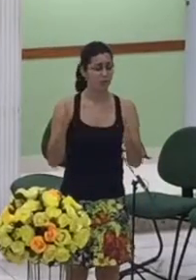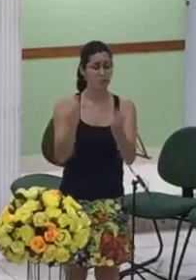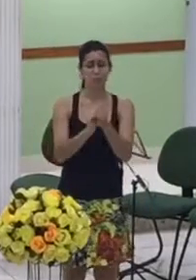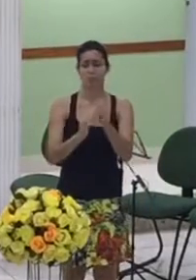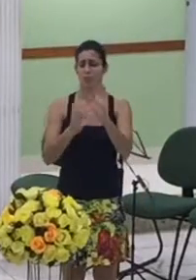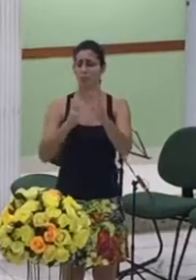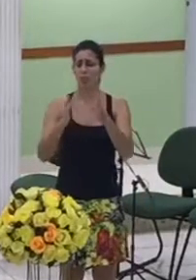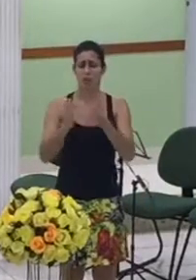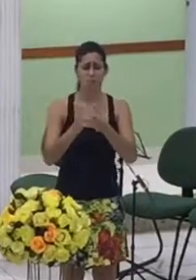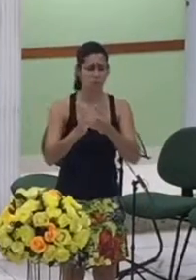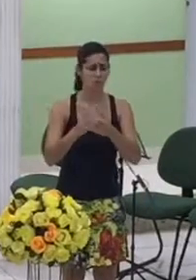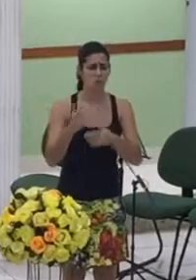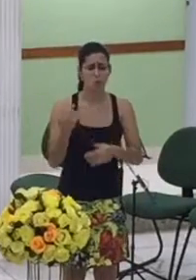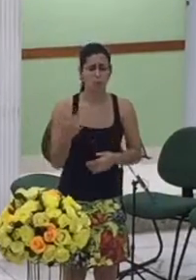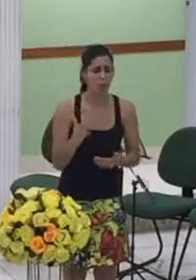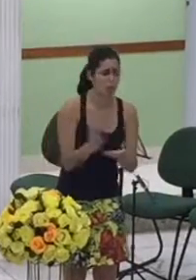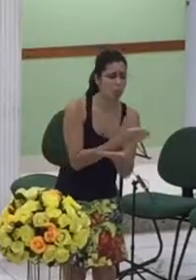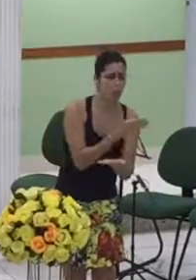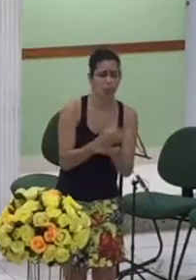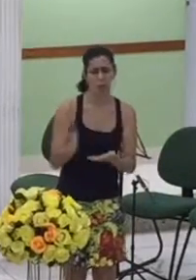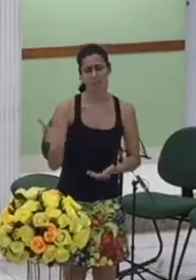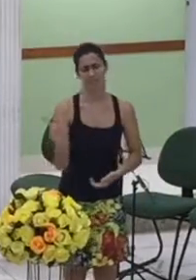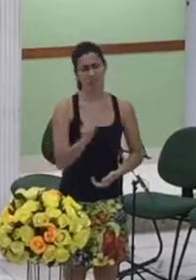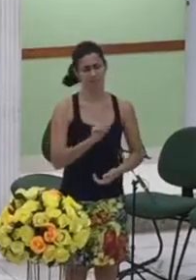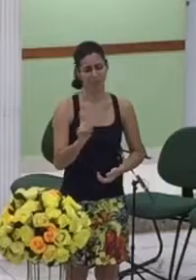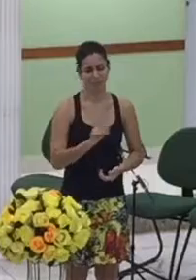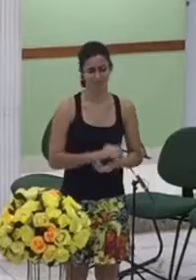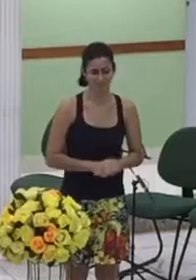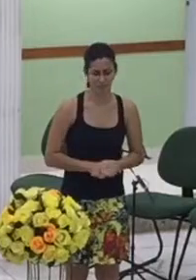Cristo não há homem ou mulher porque todos nós somos um